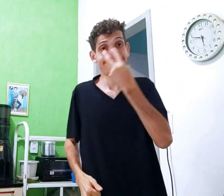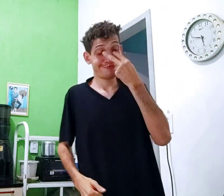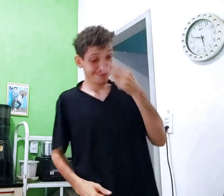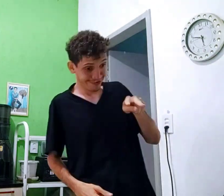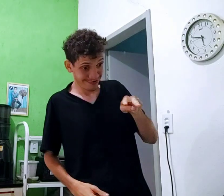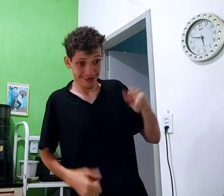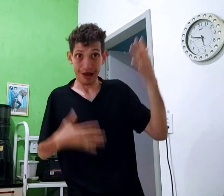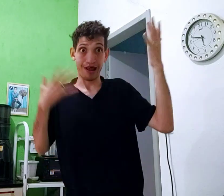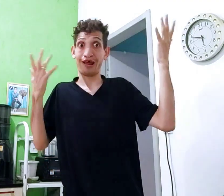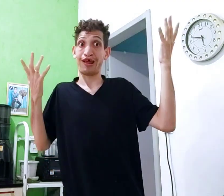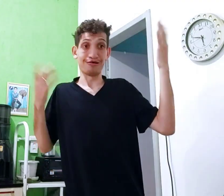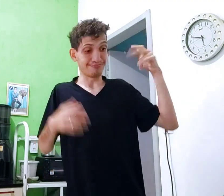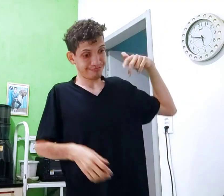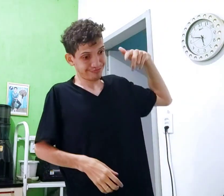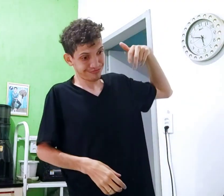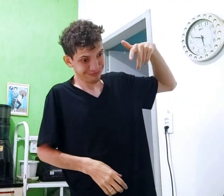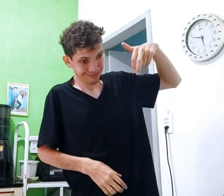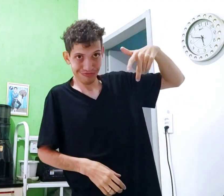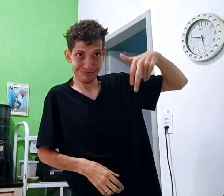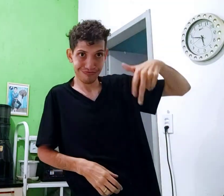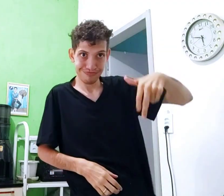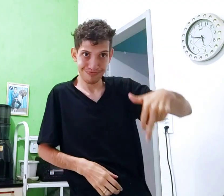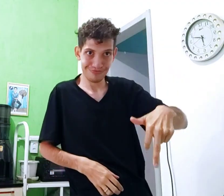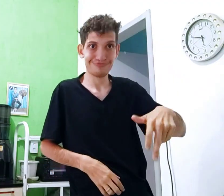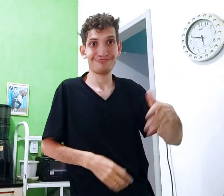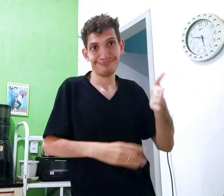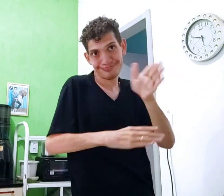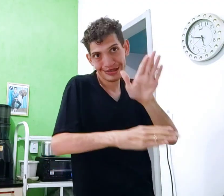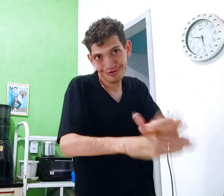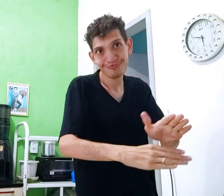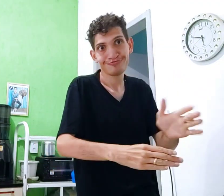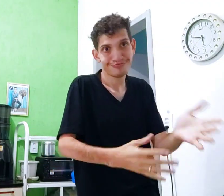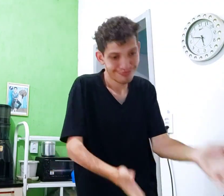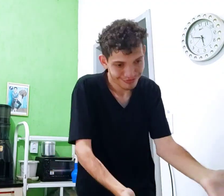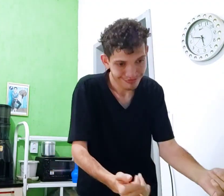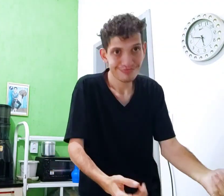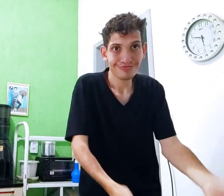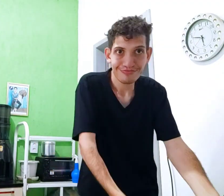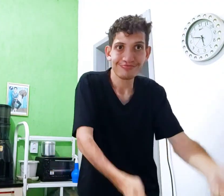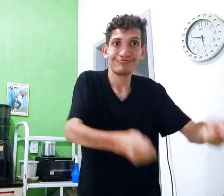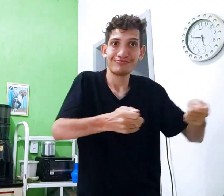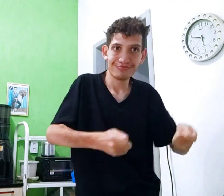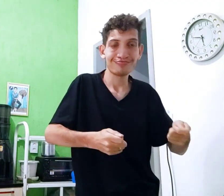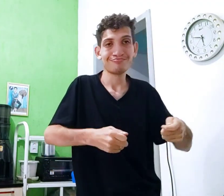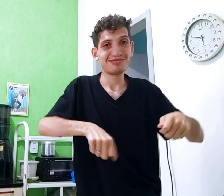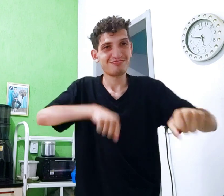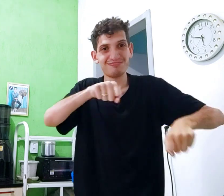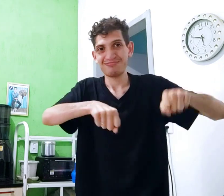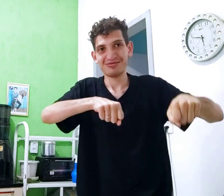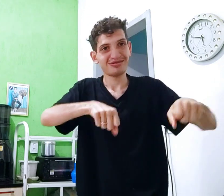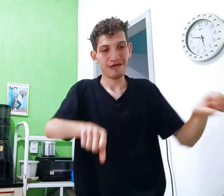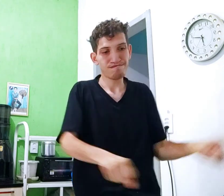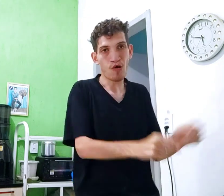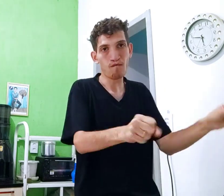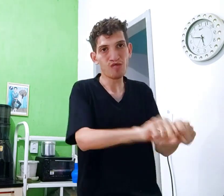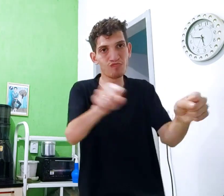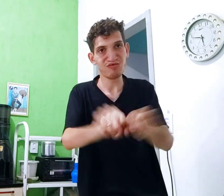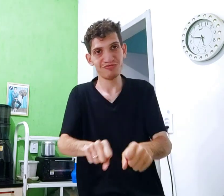Aí o amigo de trás, viu, foi lá correndo pra ajudar, e ou ajudou a levantar, a